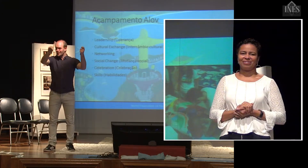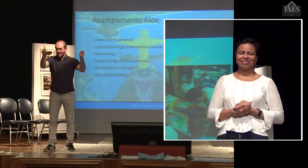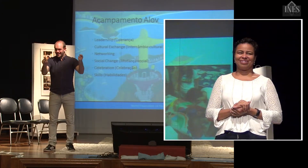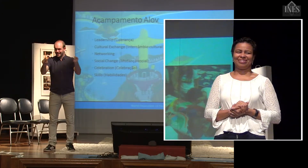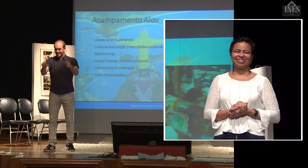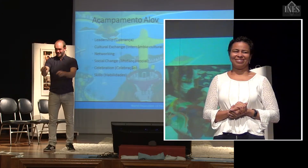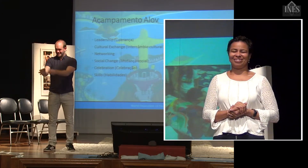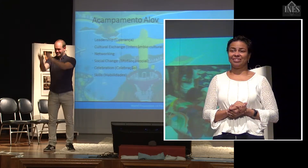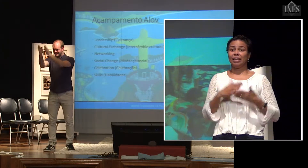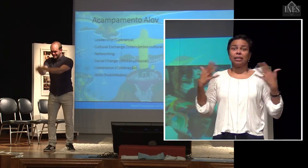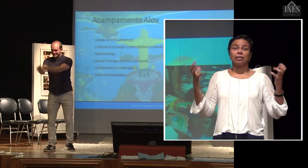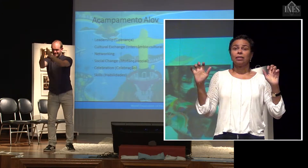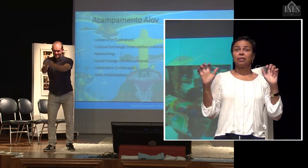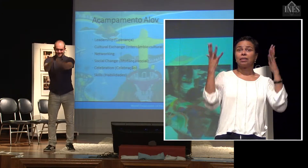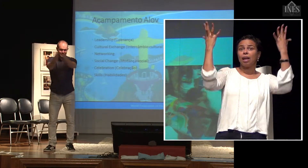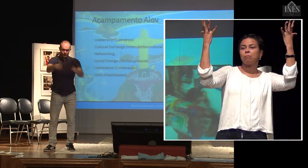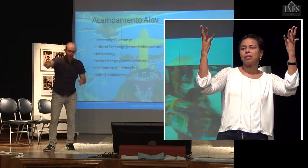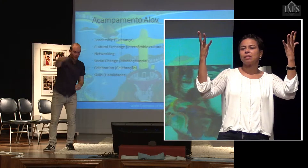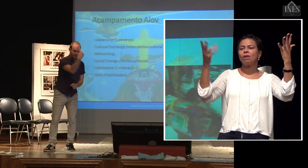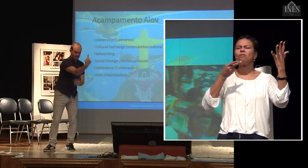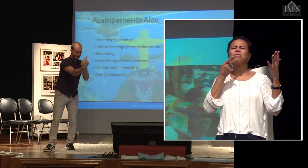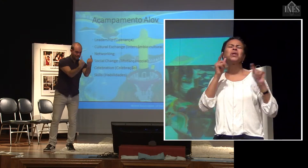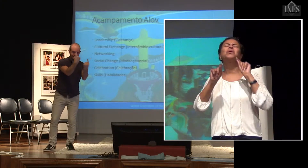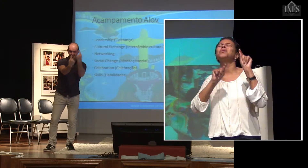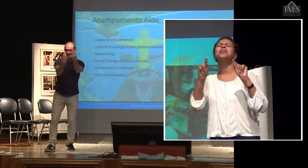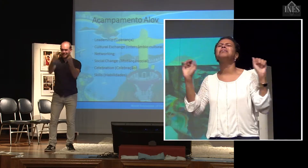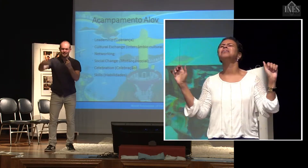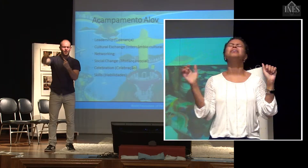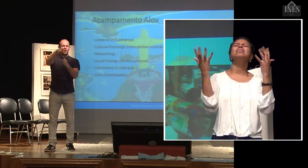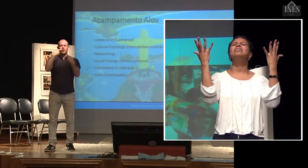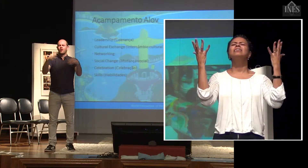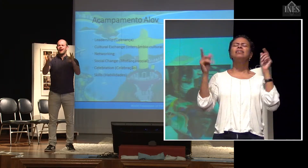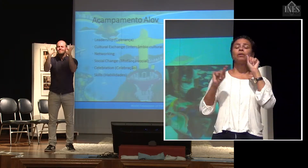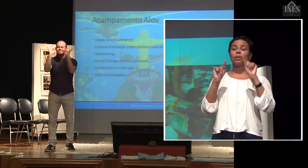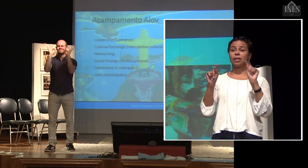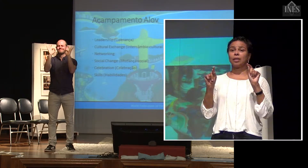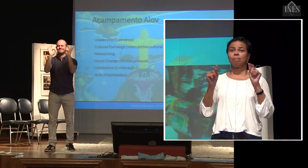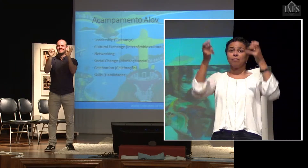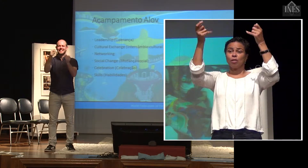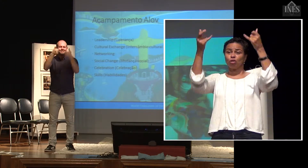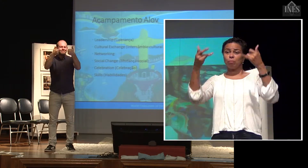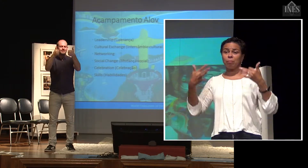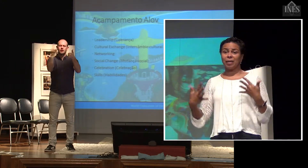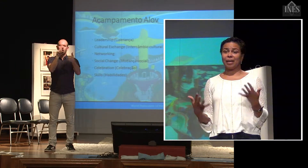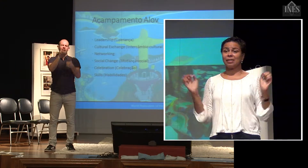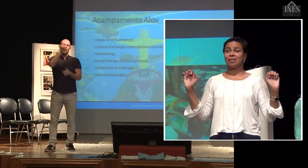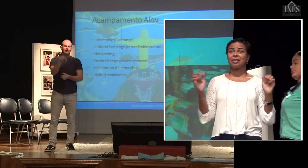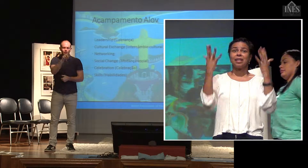Essa celebração, quando a gente fala celebração, o a gente está querendo dizer com celebração? A gente está querendo falar sobre celebrar as pessoas que